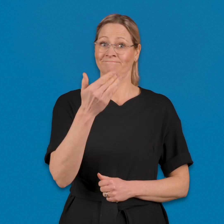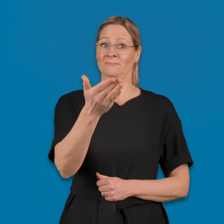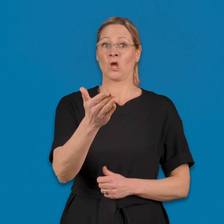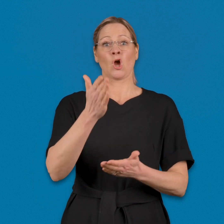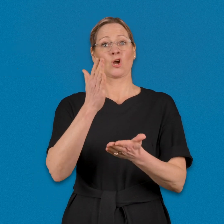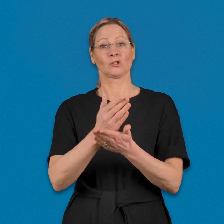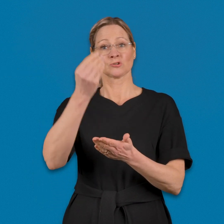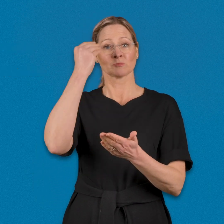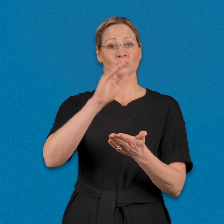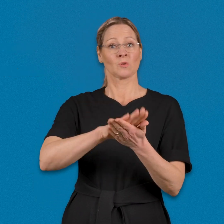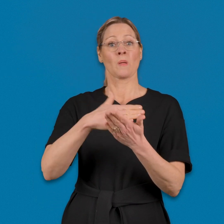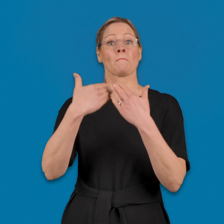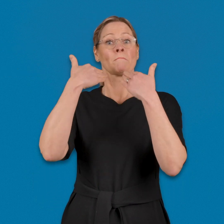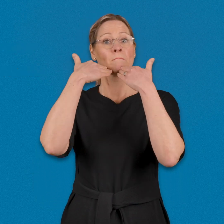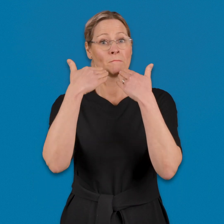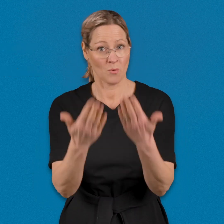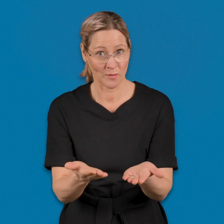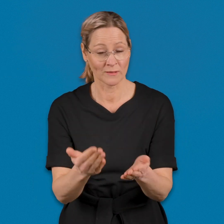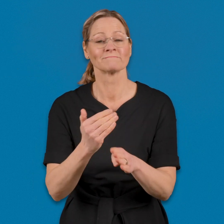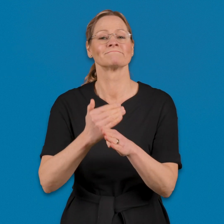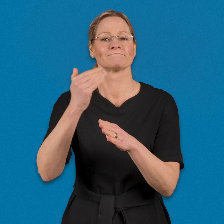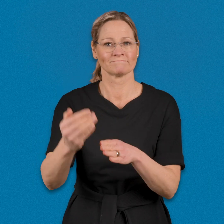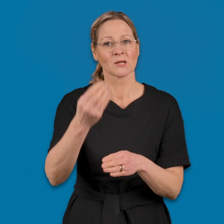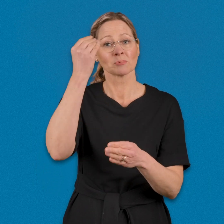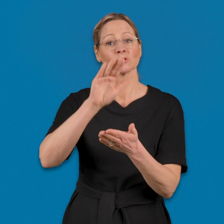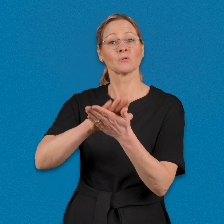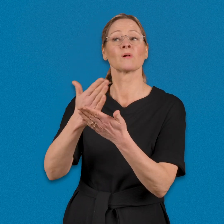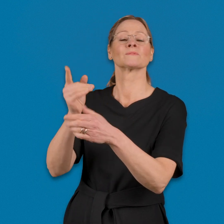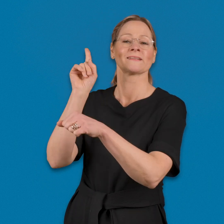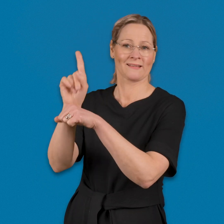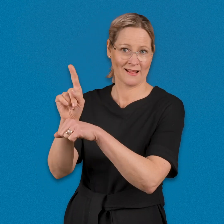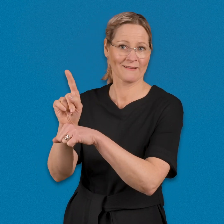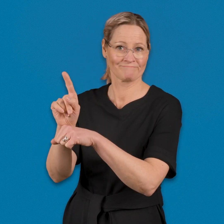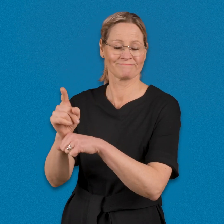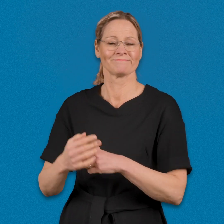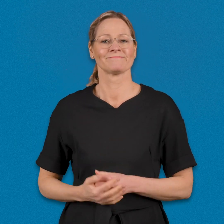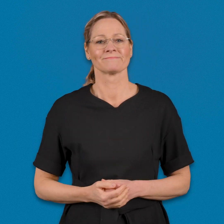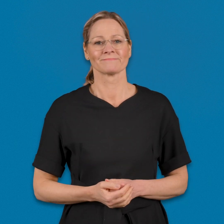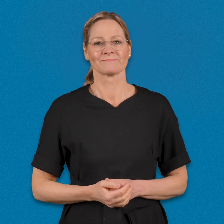Kun sinulle on myönnetty oikeus opiskelutulkkaukseen, tilaa opiskelutulkki.